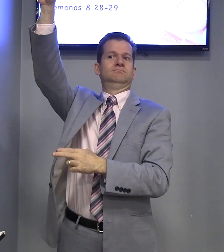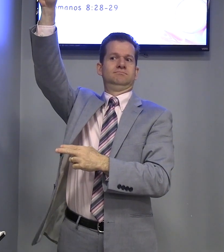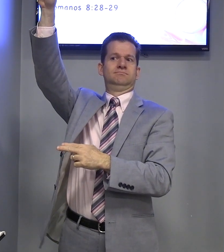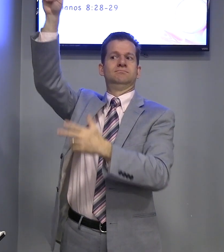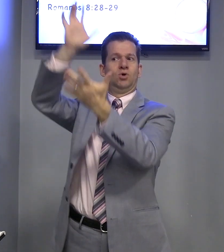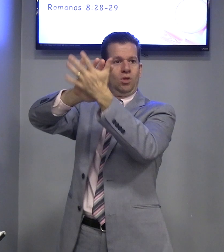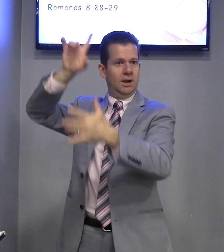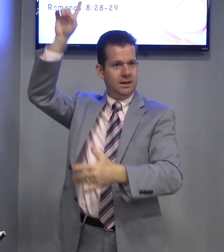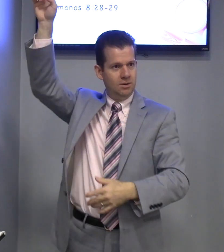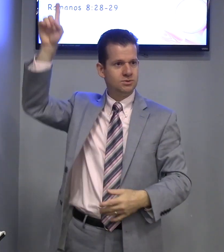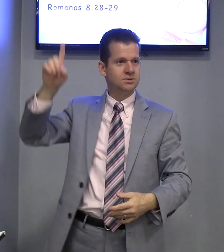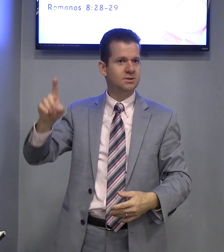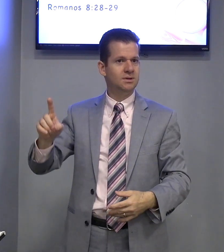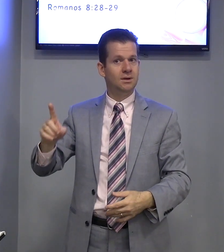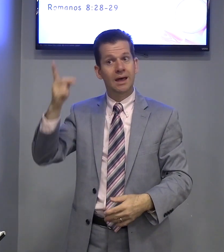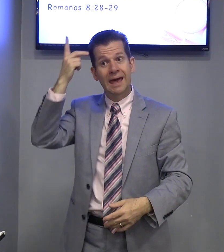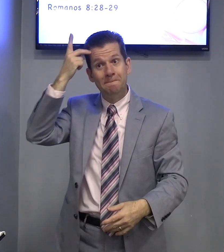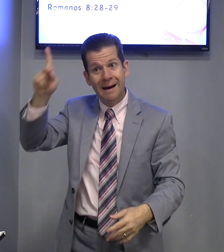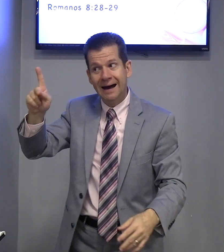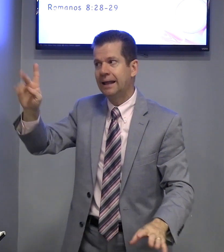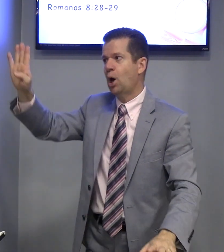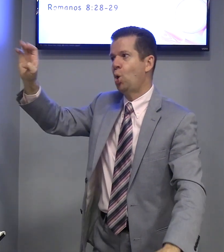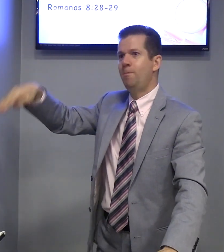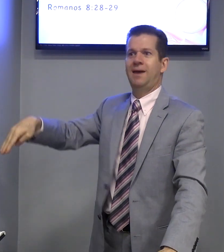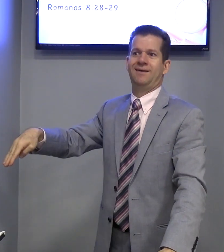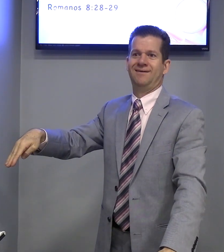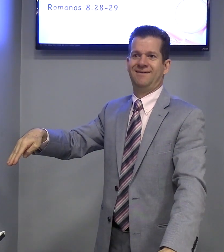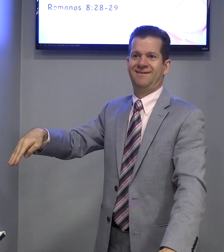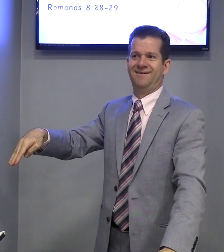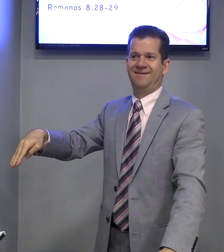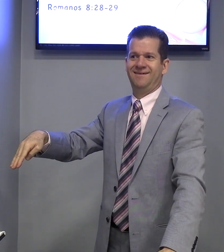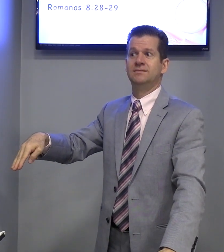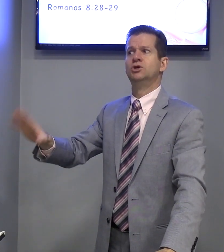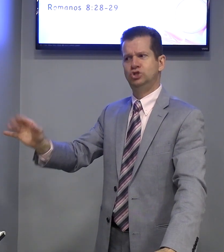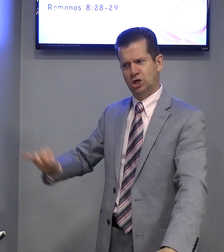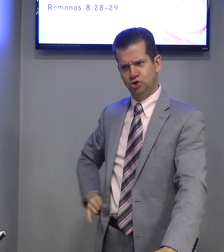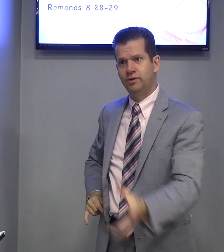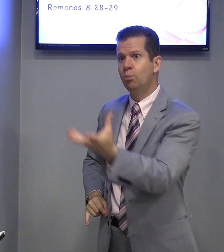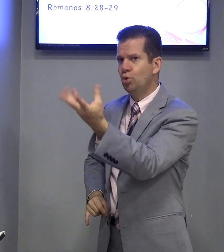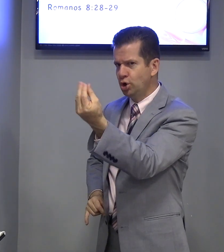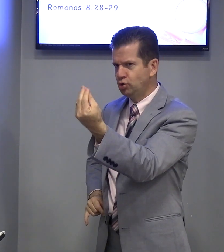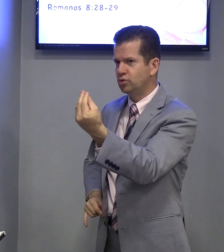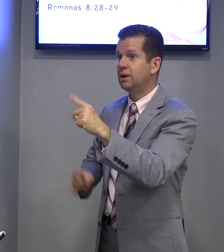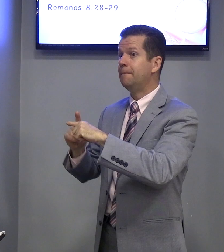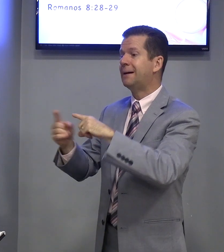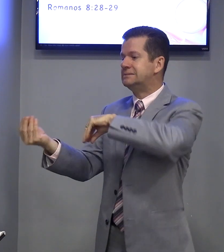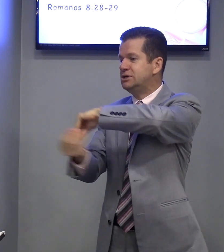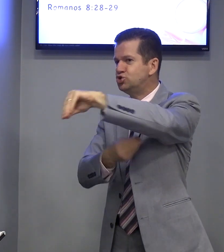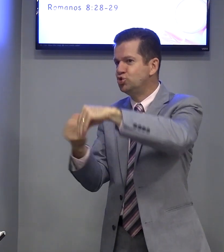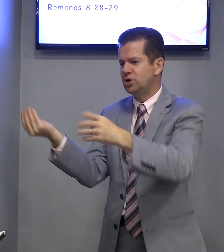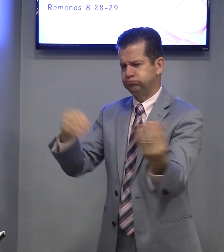Agora Deus É para o bem Já sofreu muito Mas mistura